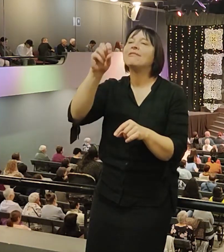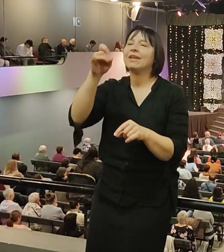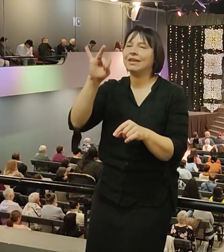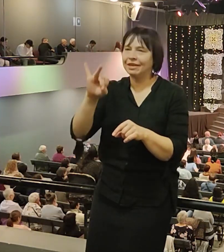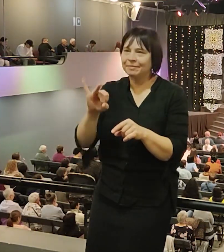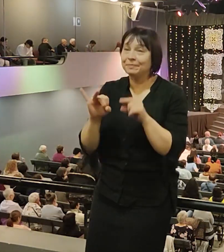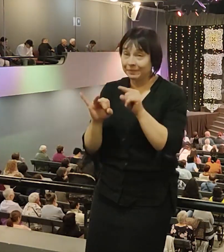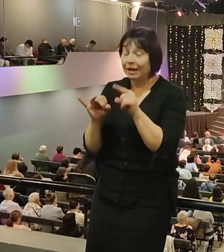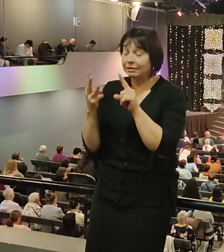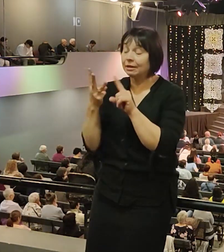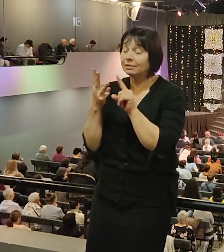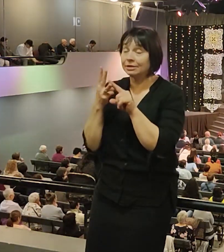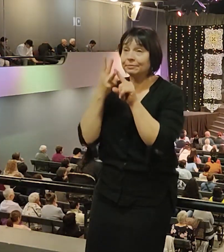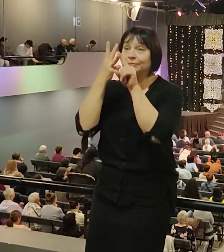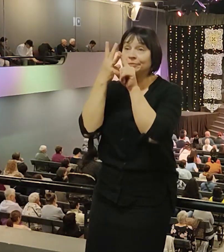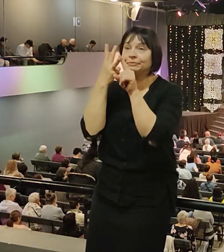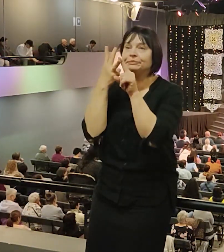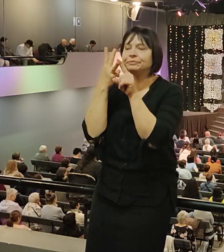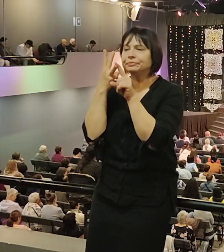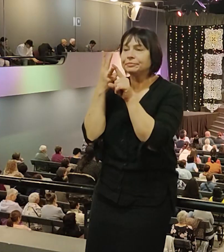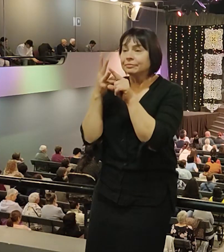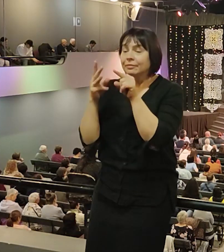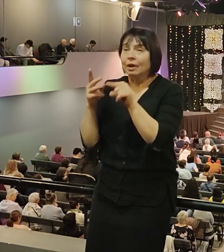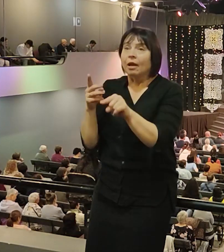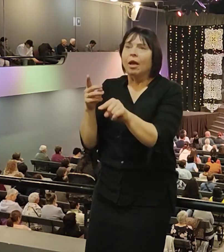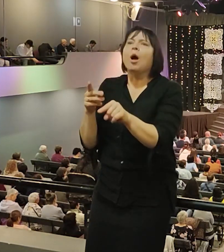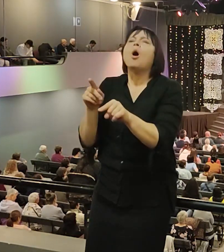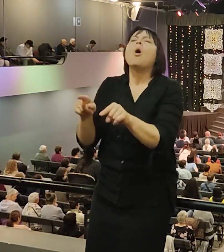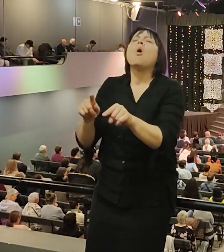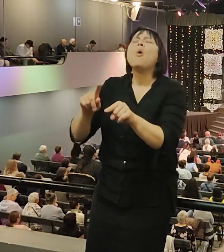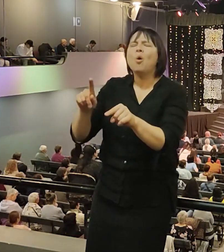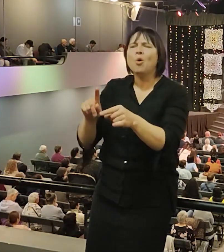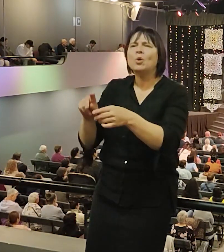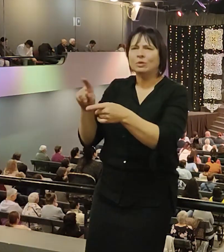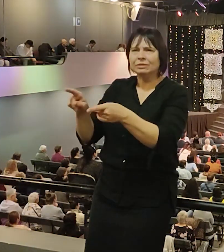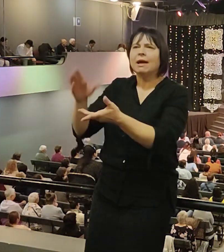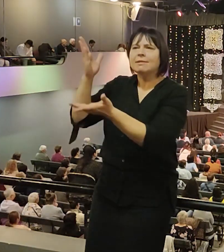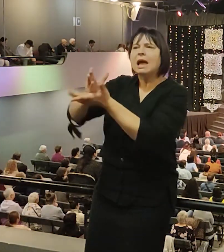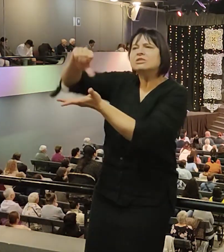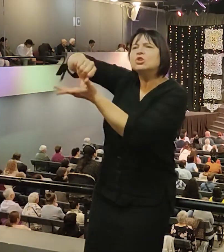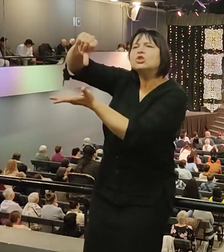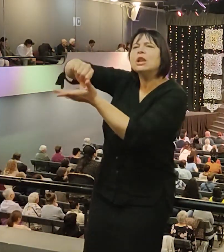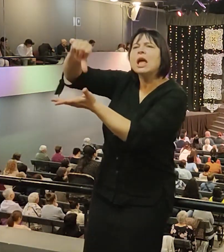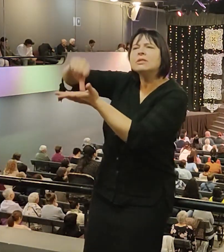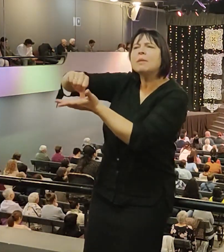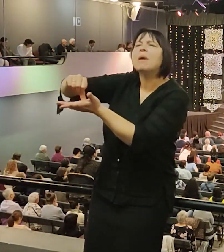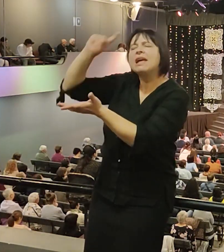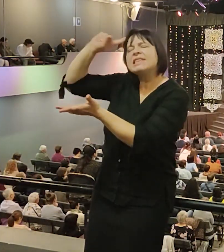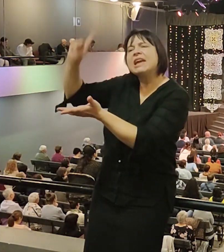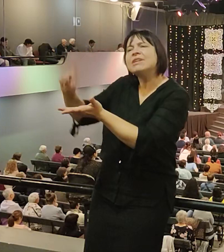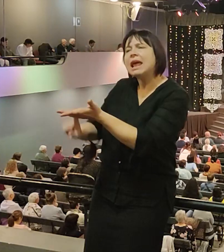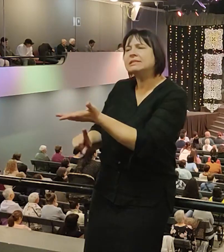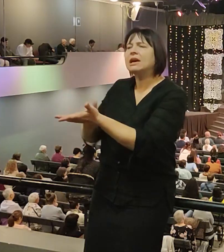был, который упоминается в Новом Завете, является членом иудейского синедриона. После распятия Иисуса